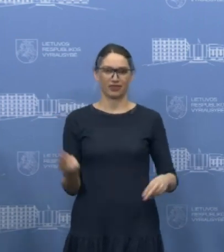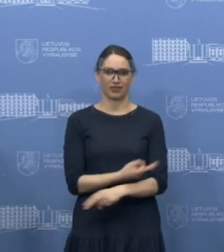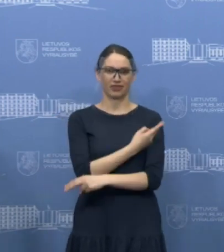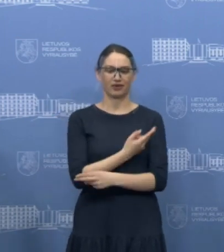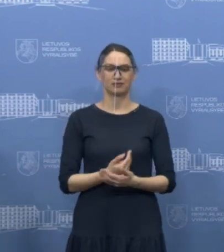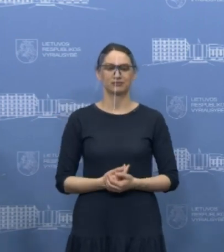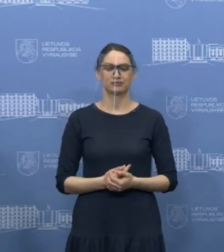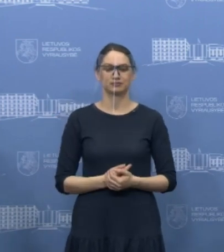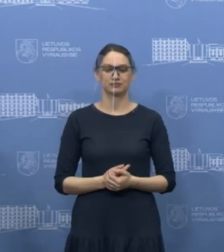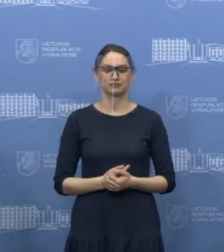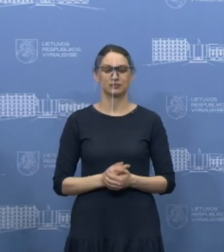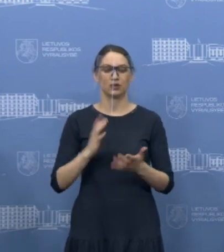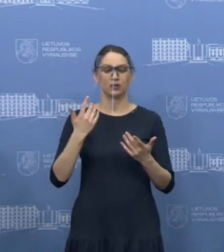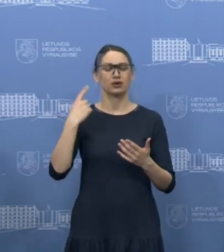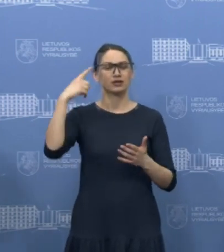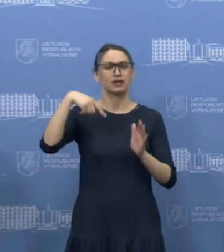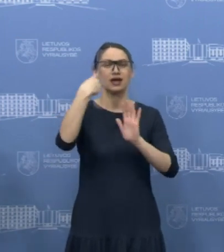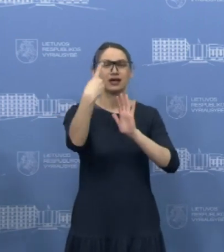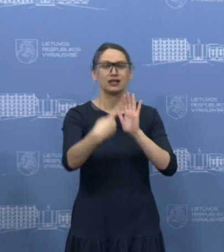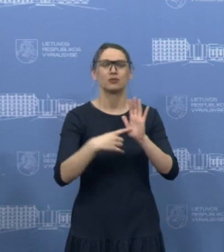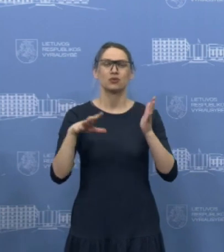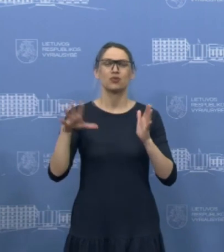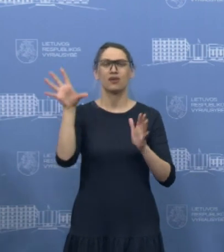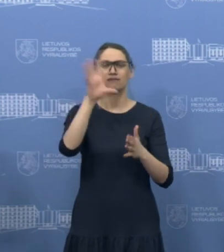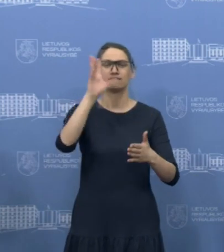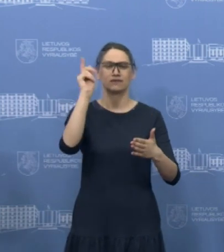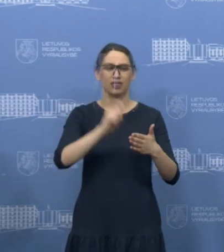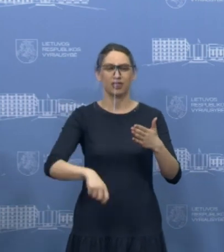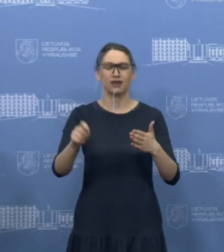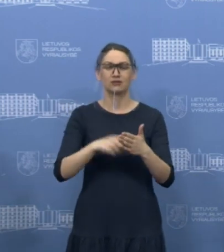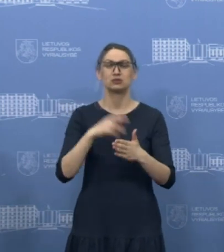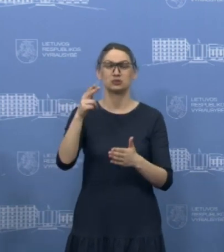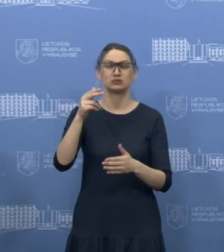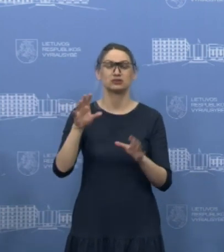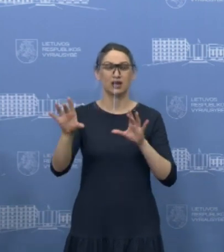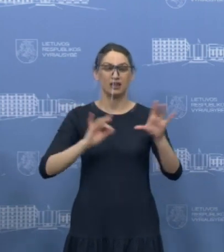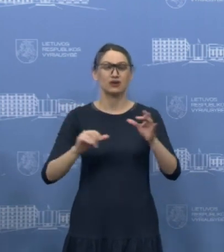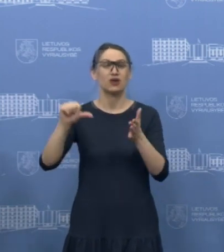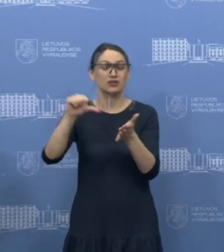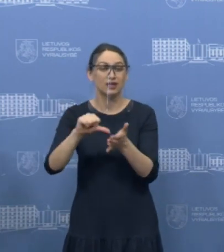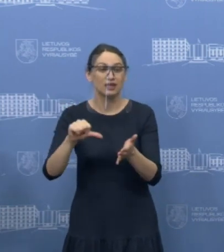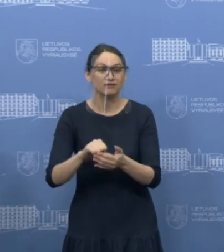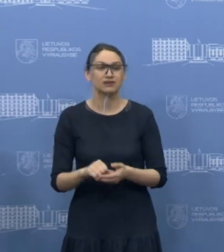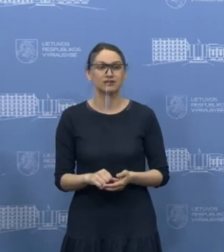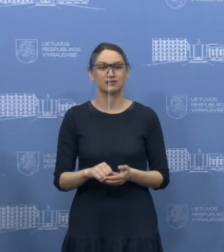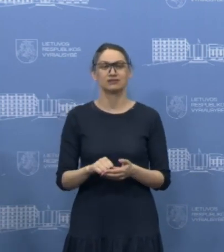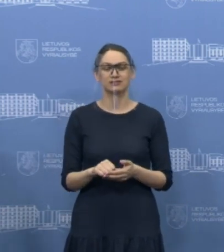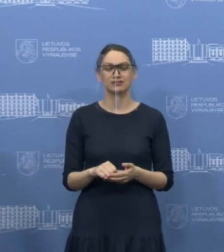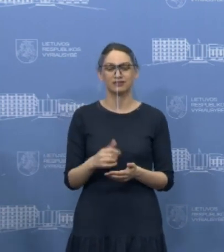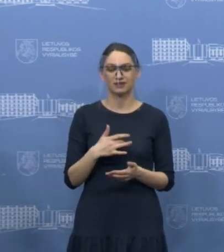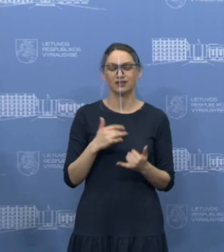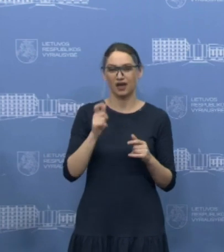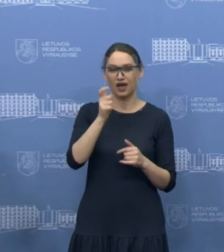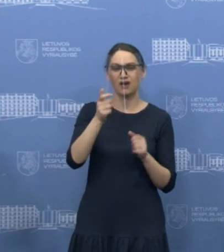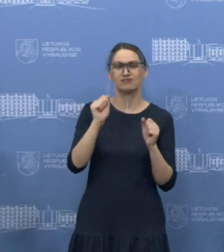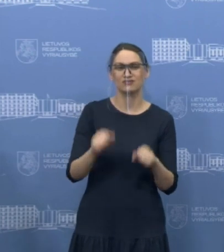Nes jeigu dar būtų klausimas, kaip kiti klausėte, o jeigu viskas būtų nubraukti, ar jūs vėl dalyvautumėte atrankoj? Mano atsakymas, galiu